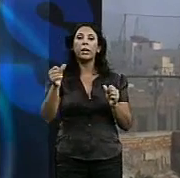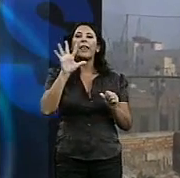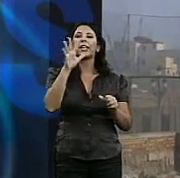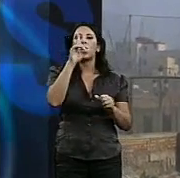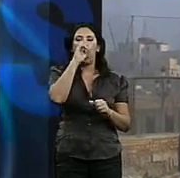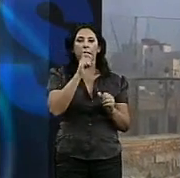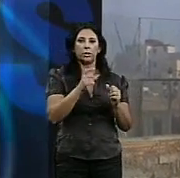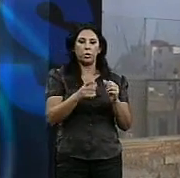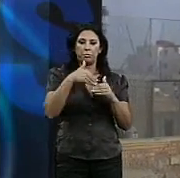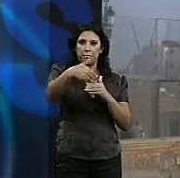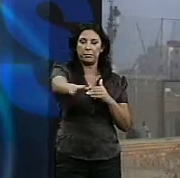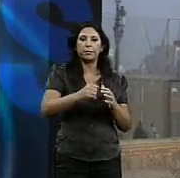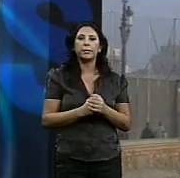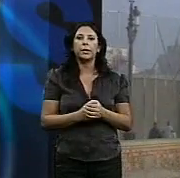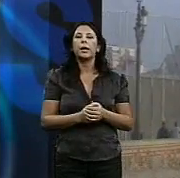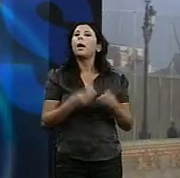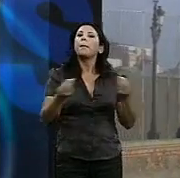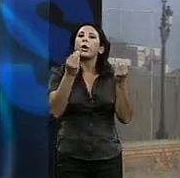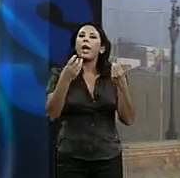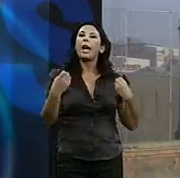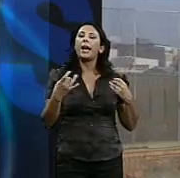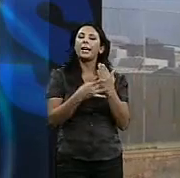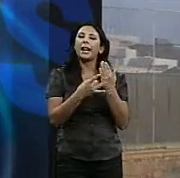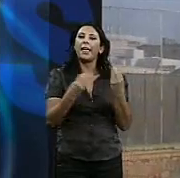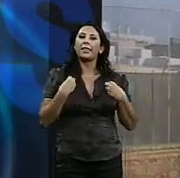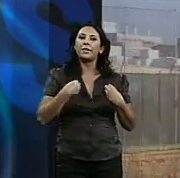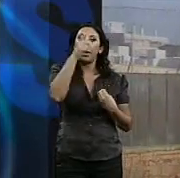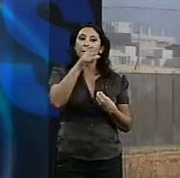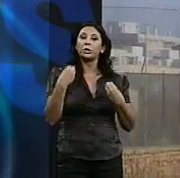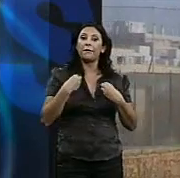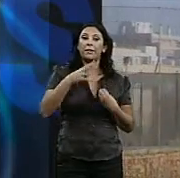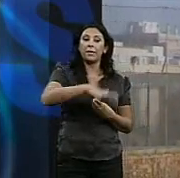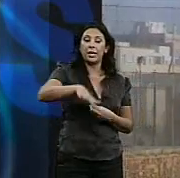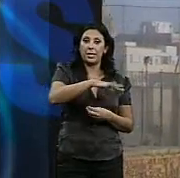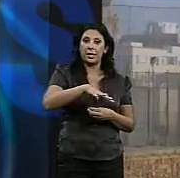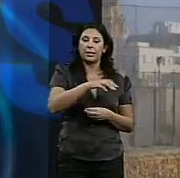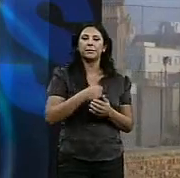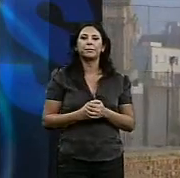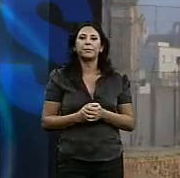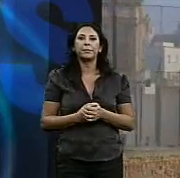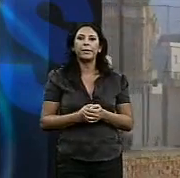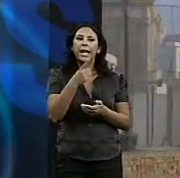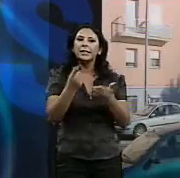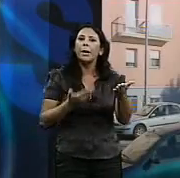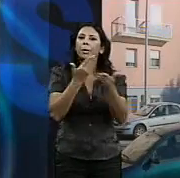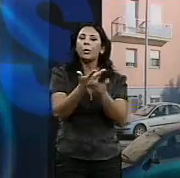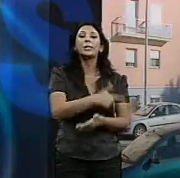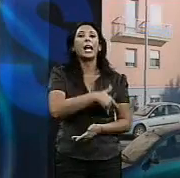favoreciendo la calidad de vida de casi 20.000 vecinos que residen en estos barrios. Una iniciativa global que abarca actuaciones en diferentes